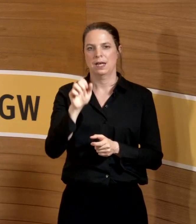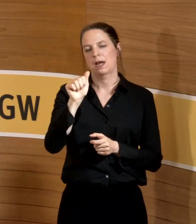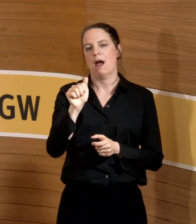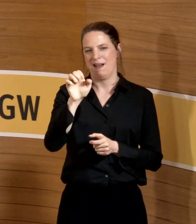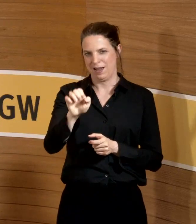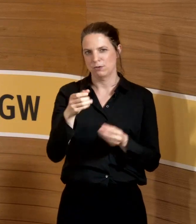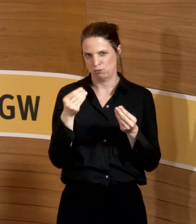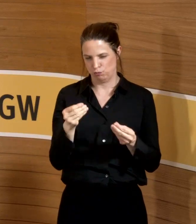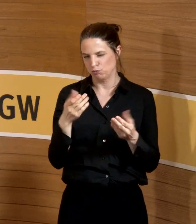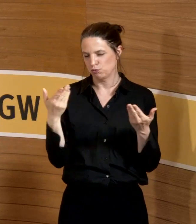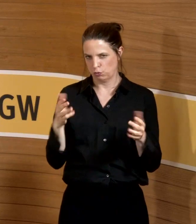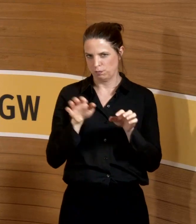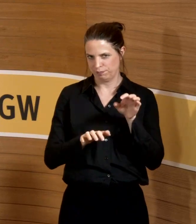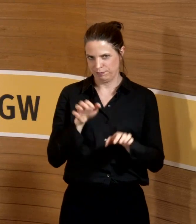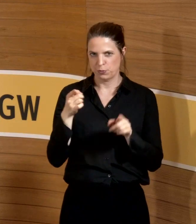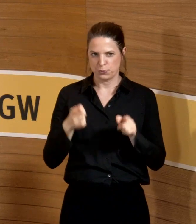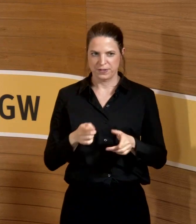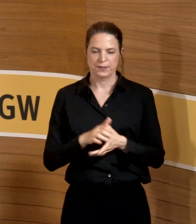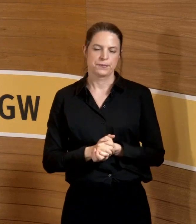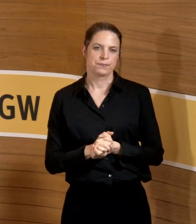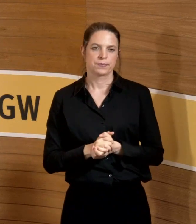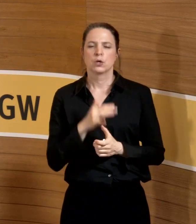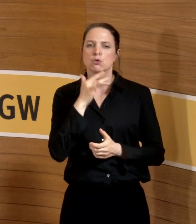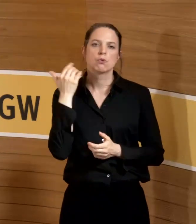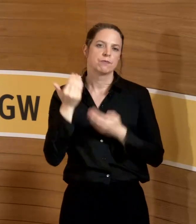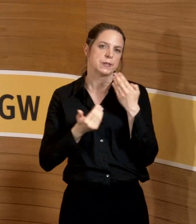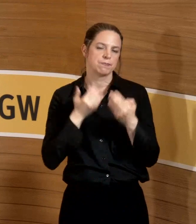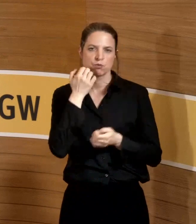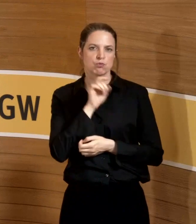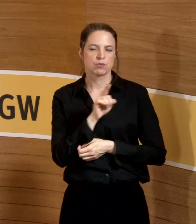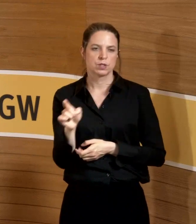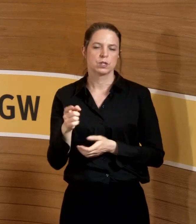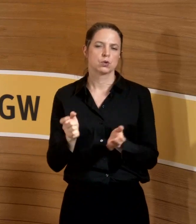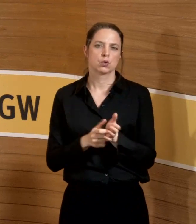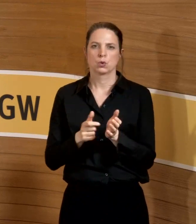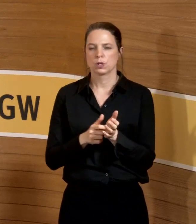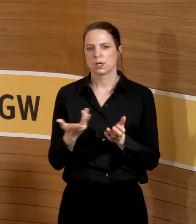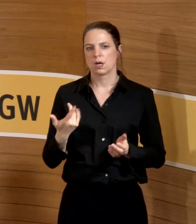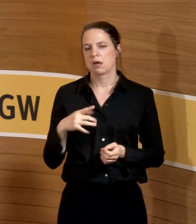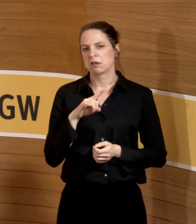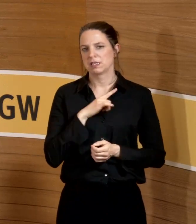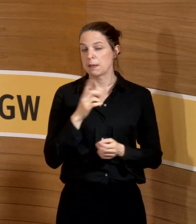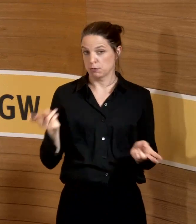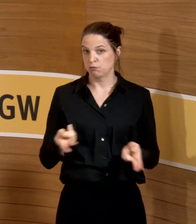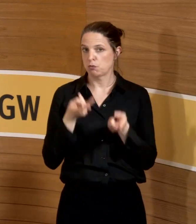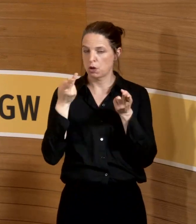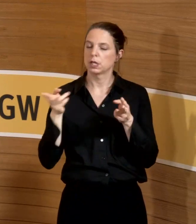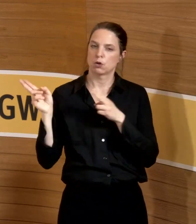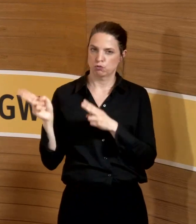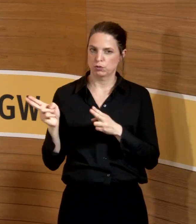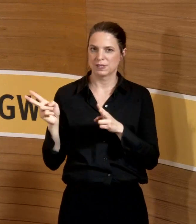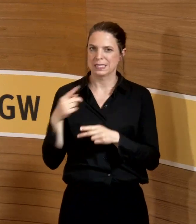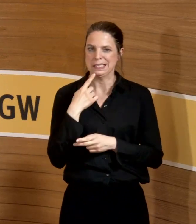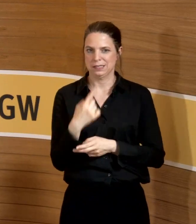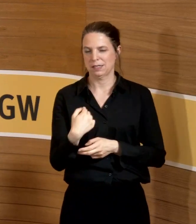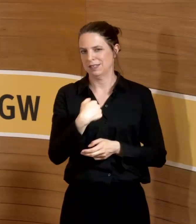Und ja, ich wollte Ihnen gar nicht so viel dazu sagen, weil ich würde ein bisschen, ich bin zwar Förderer, das ist schon richtig, das